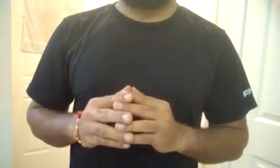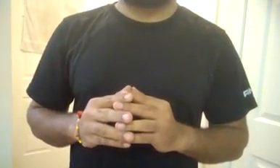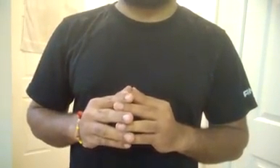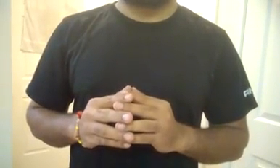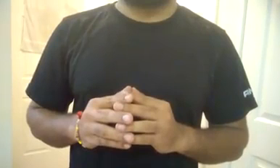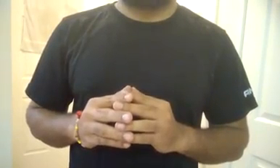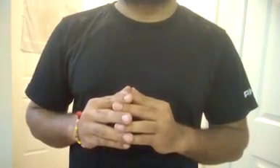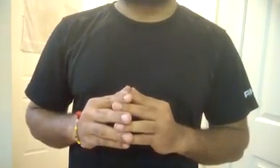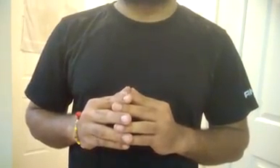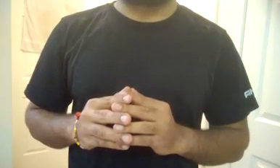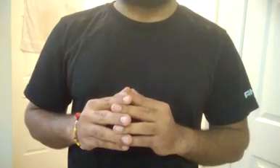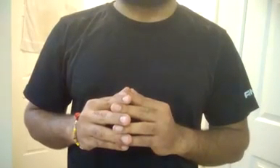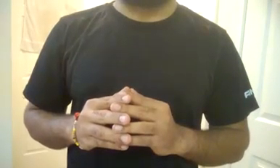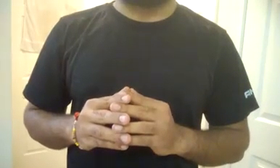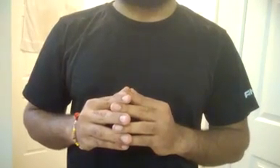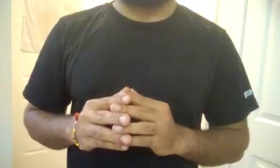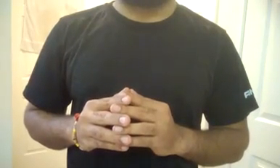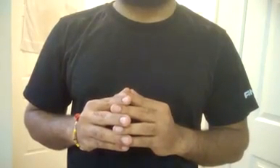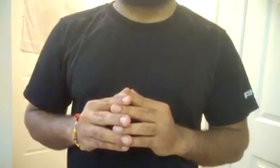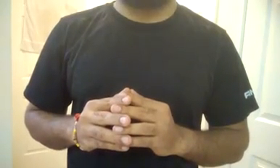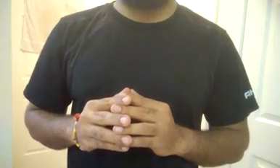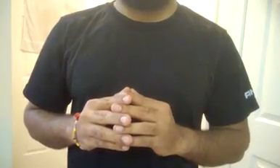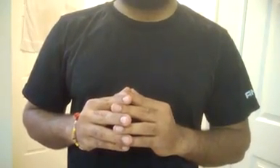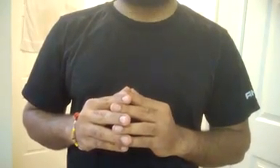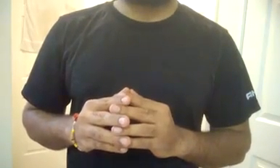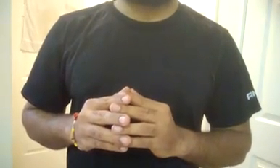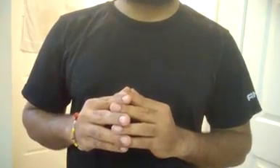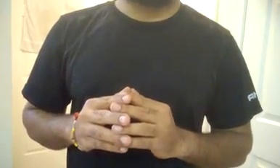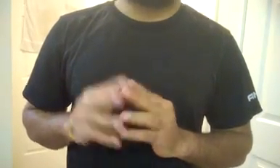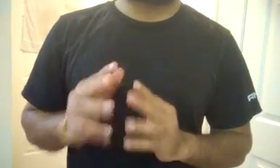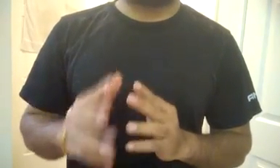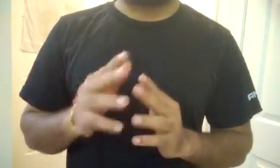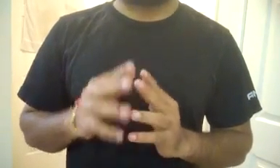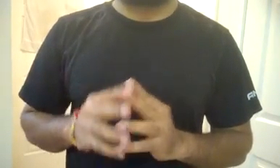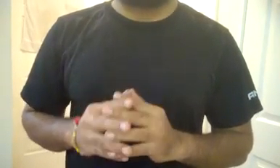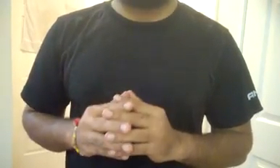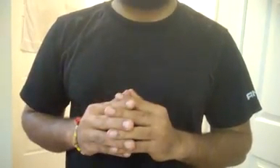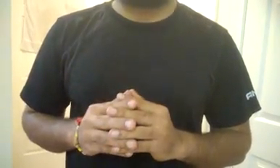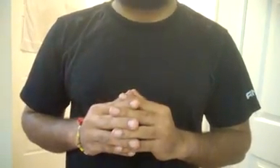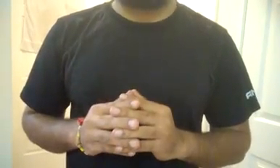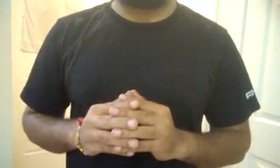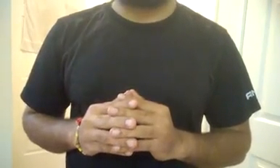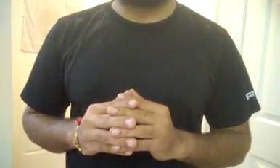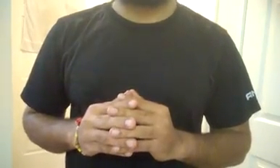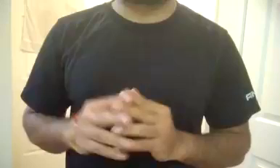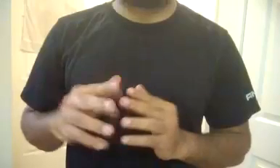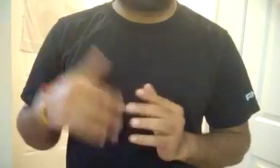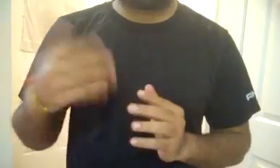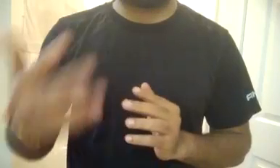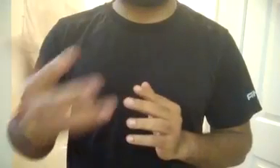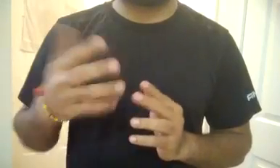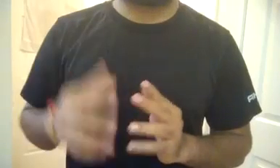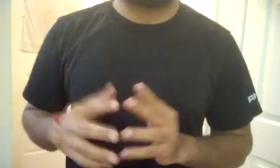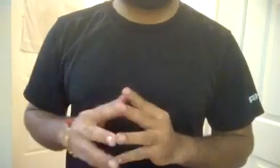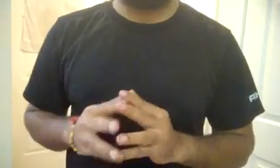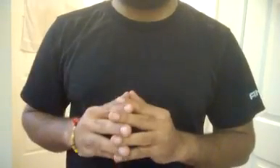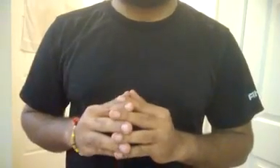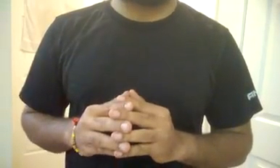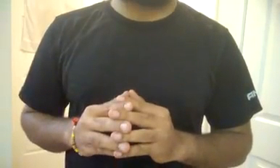एक आप से सवाल किये जाए मुझे सीरियसली आप बताईए आप IIT में पढ गए थे या